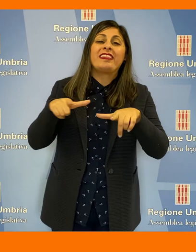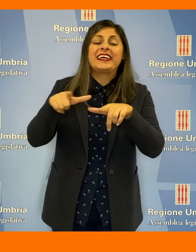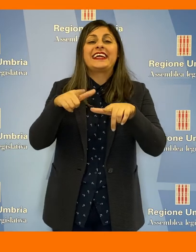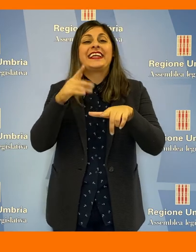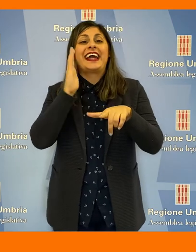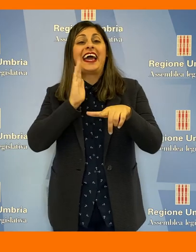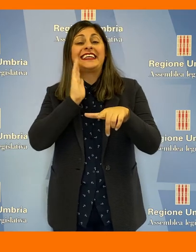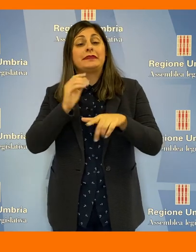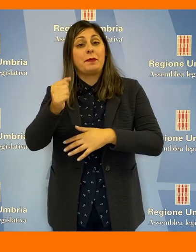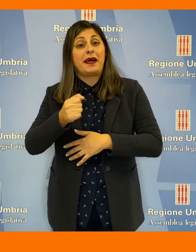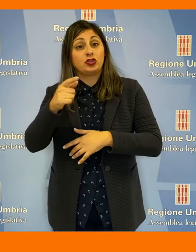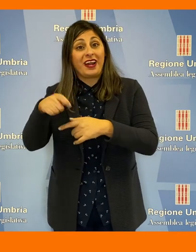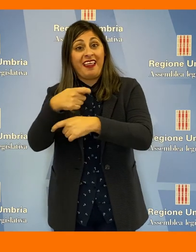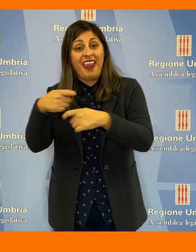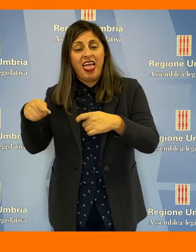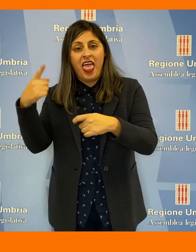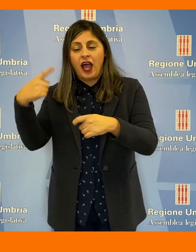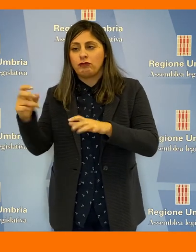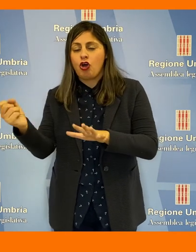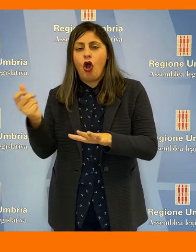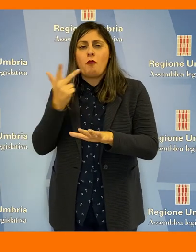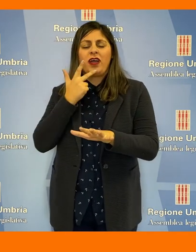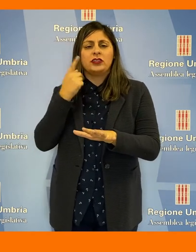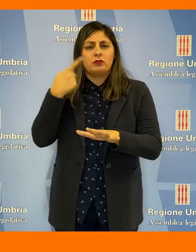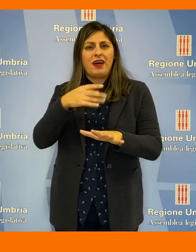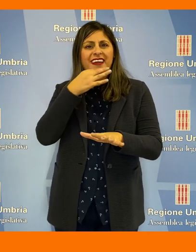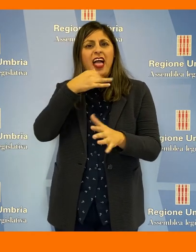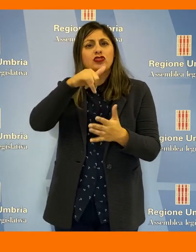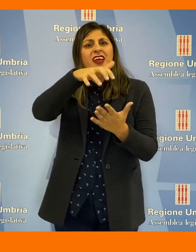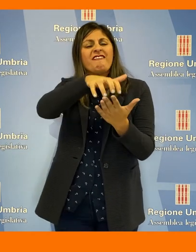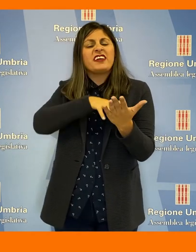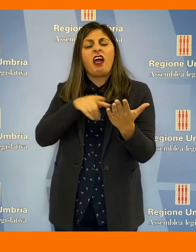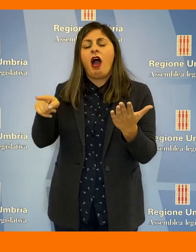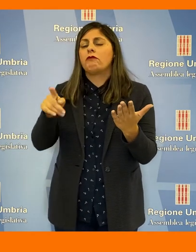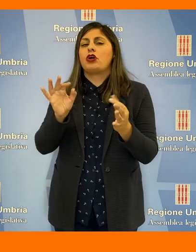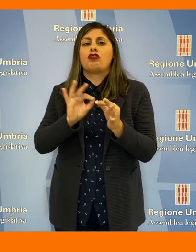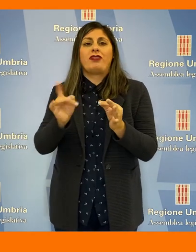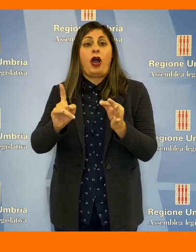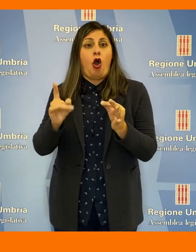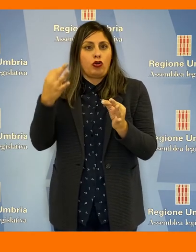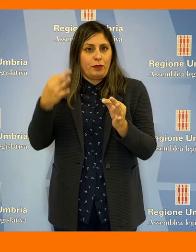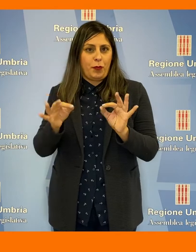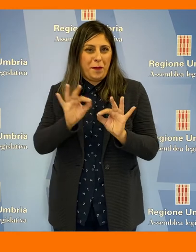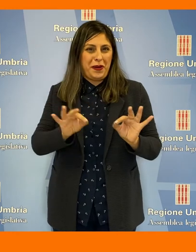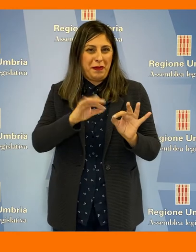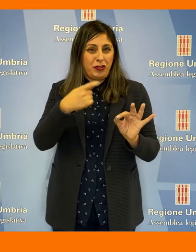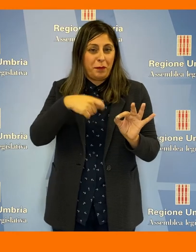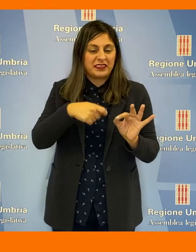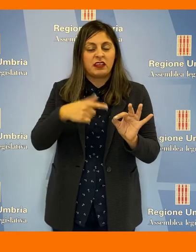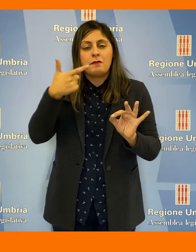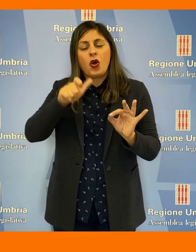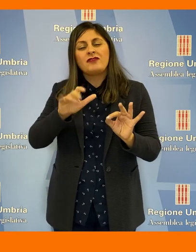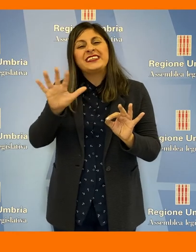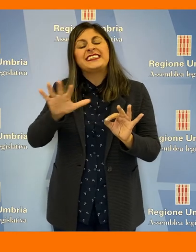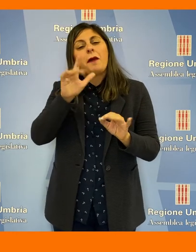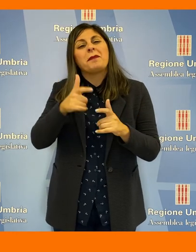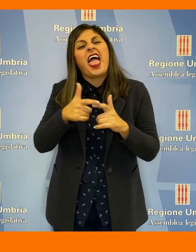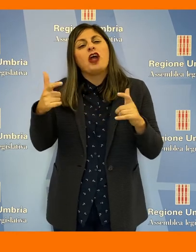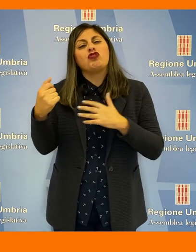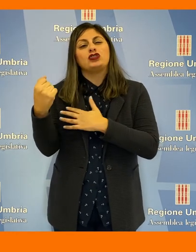appassorelli della Lega, che disconosce i contenuti della relazione finale predisposta dallo stesso presidente, valutando un eccesso di potere,